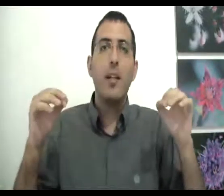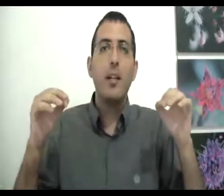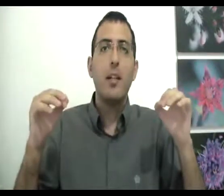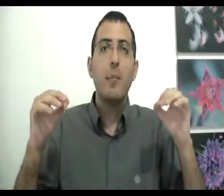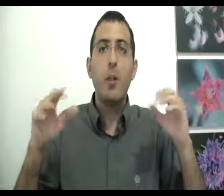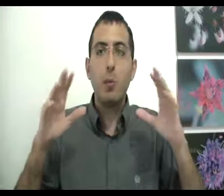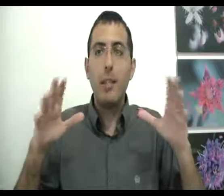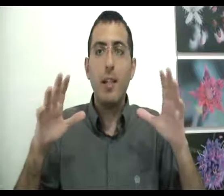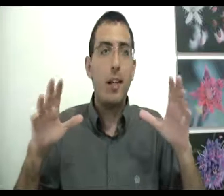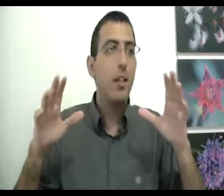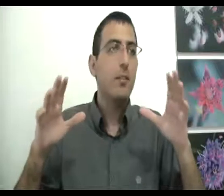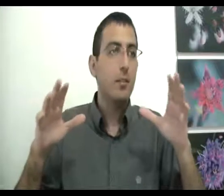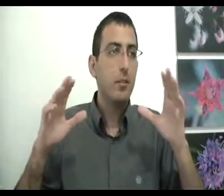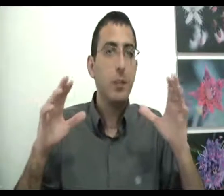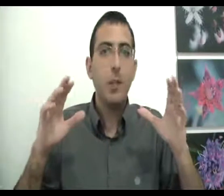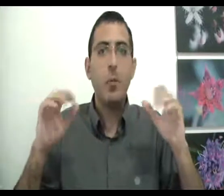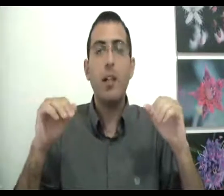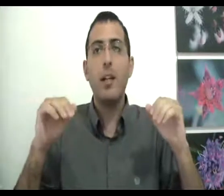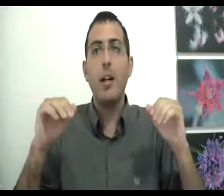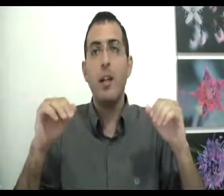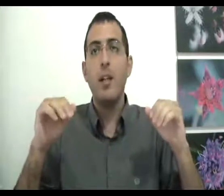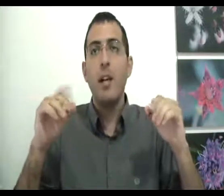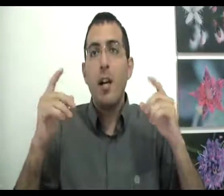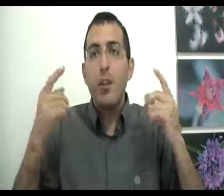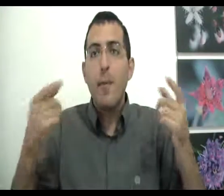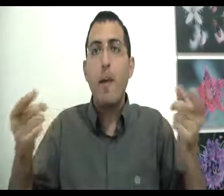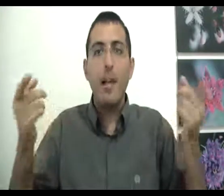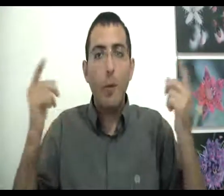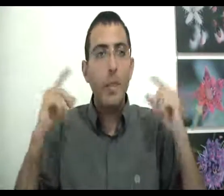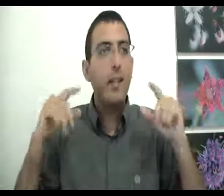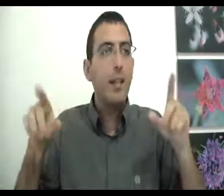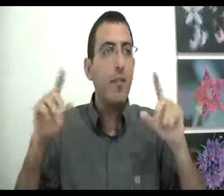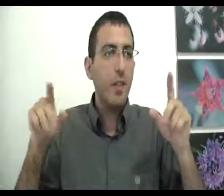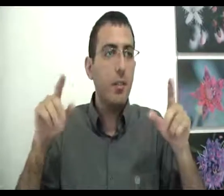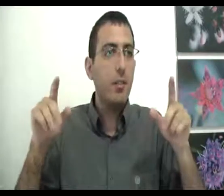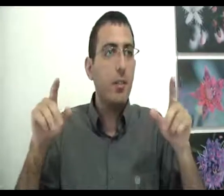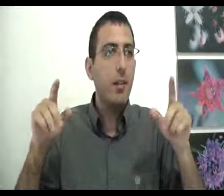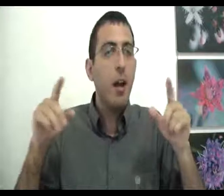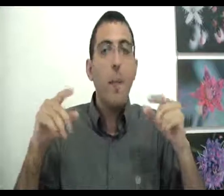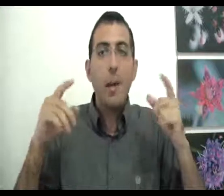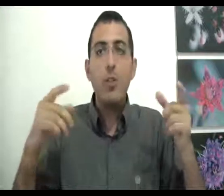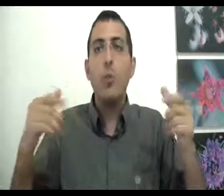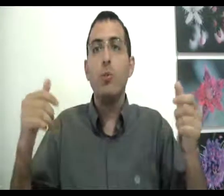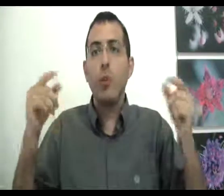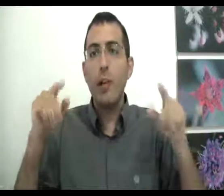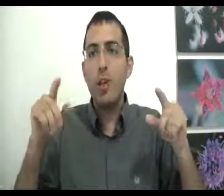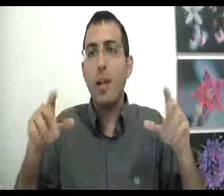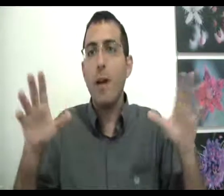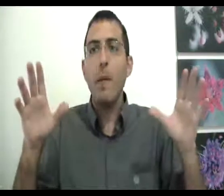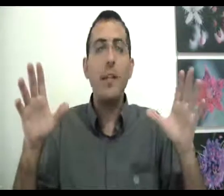מנקודת הנחה שמבחינה אובייקטיבית מה שהוא זוכר שקרה באמת